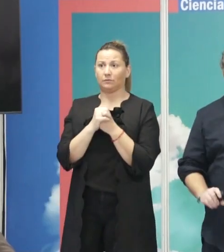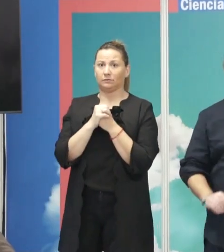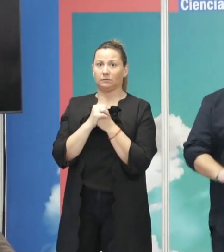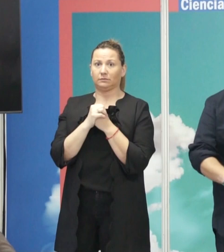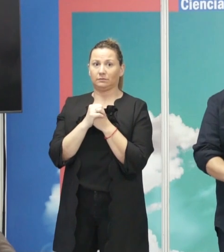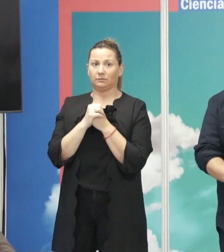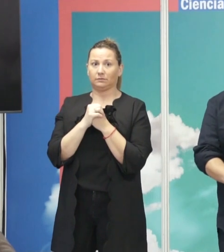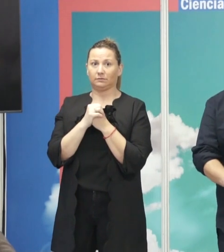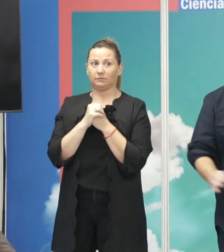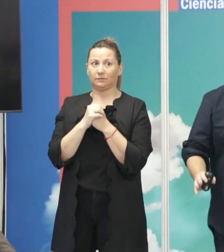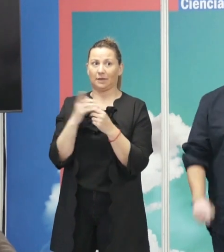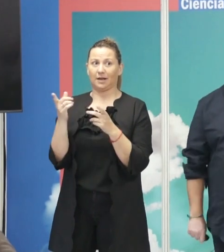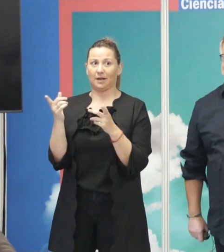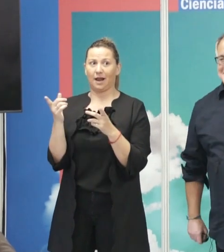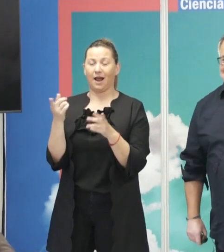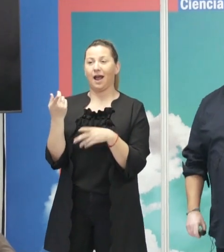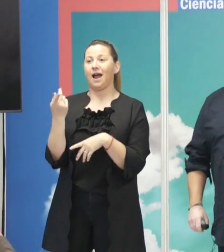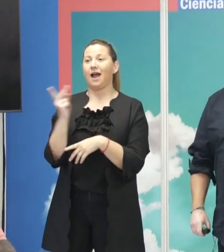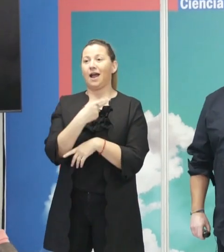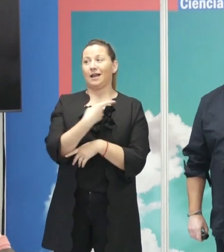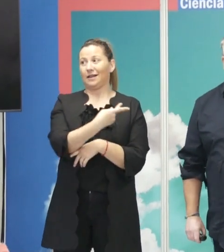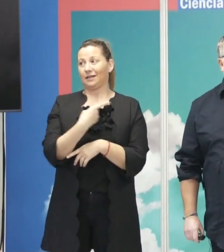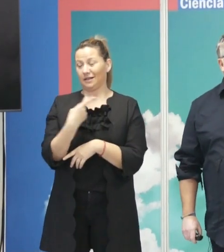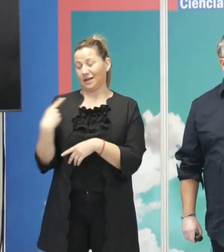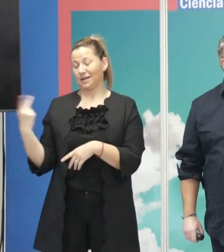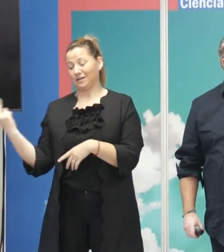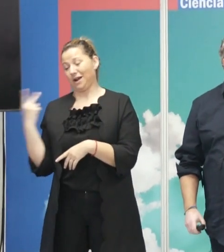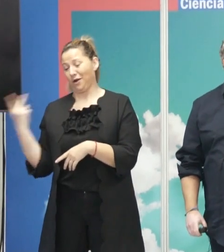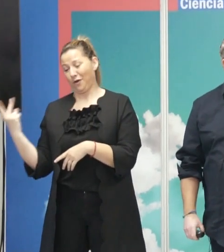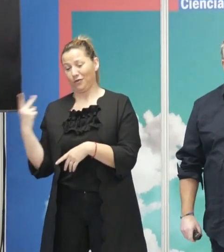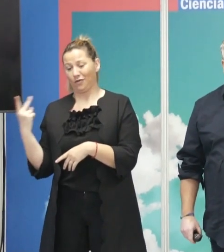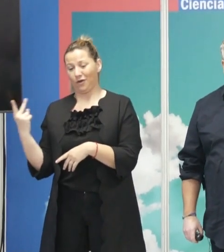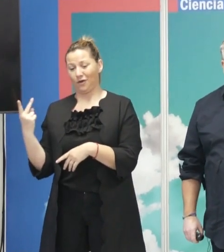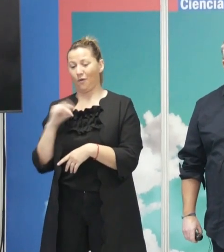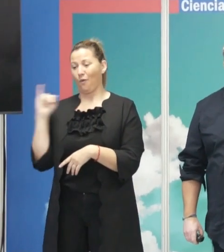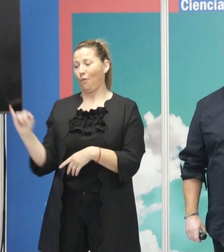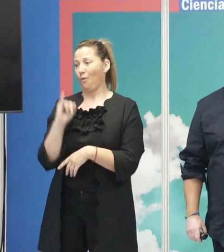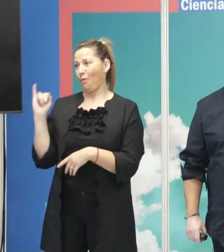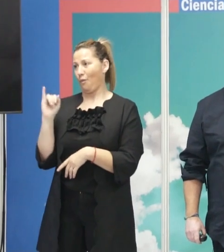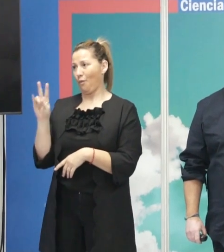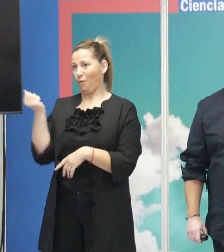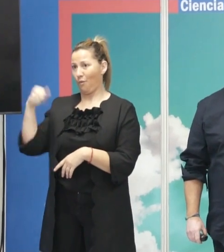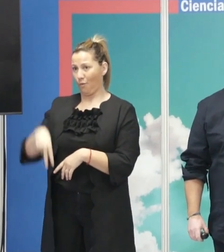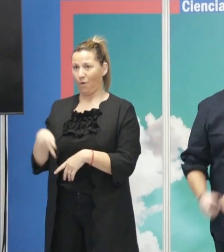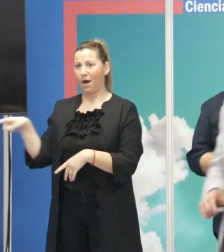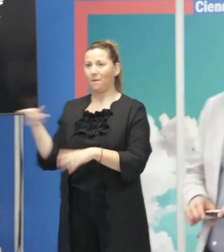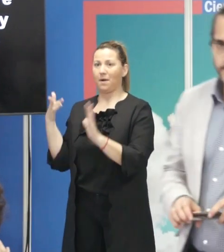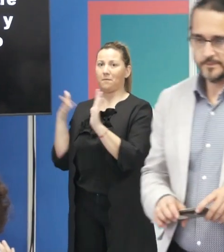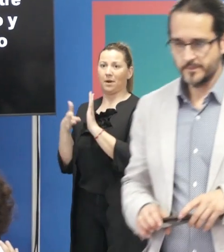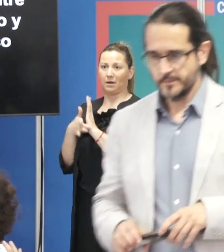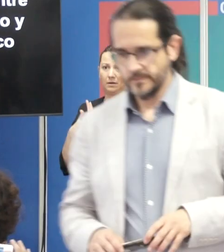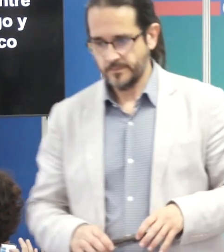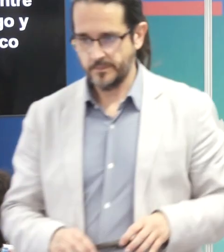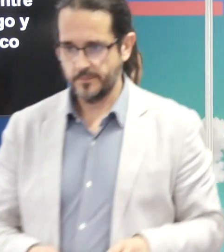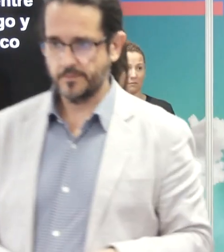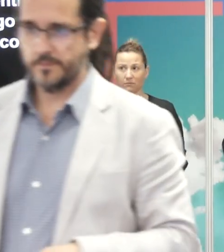hay entre los dos. Seguro que Juan va a empezar a explicarlo bien. Esta parte es donde está aquí. ¿Esta me lleva